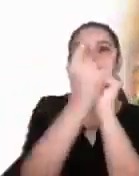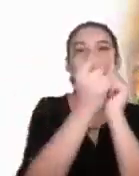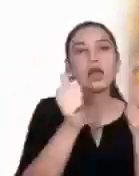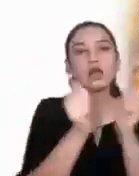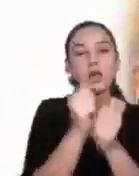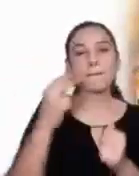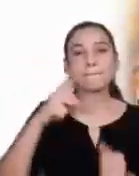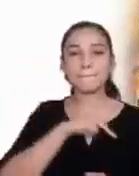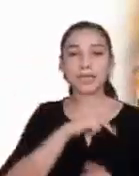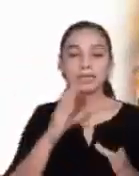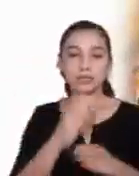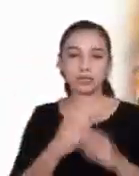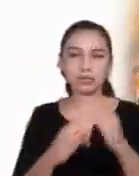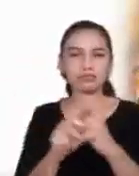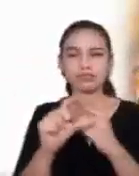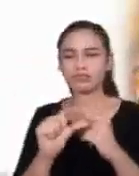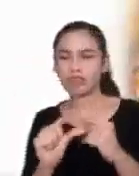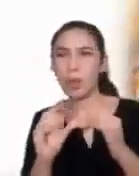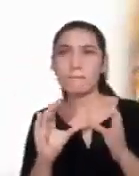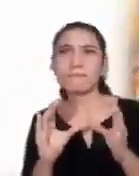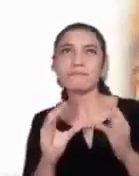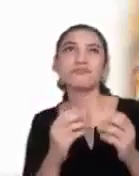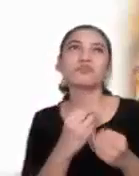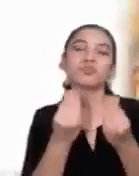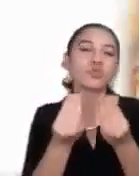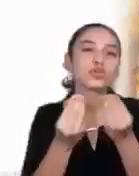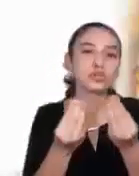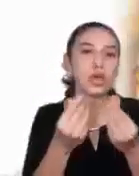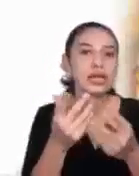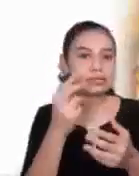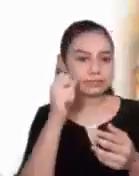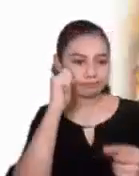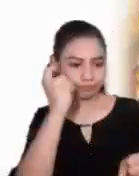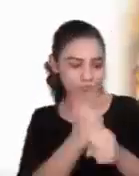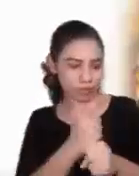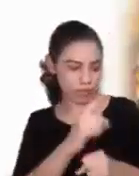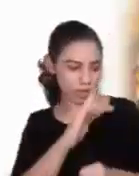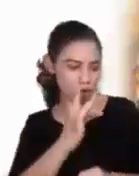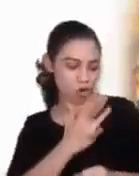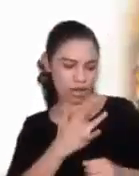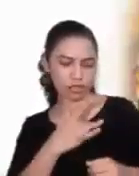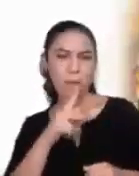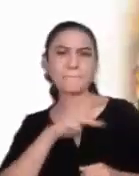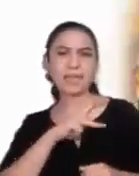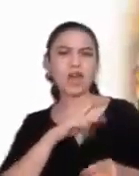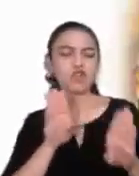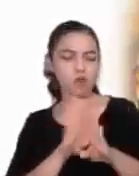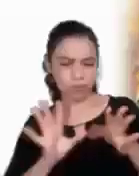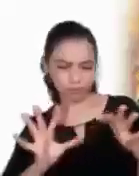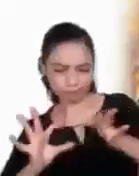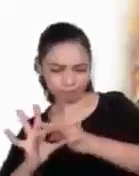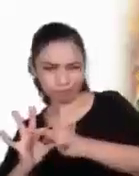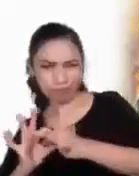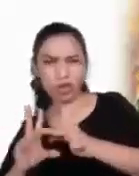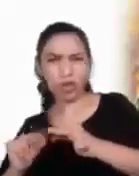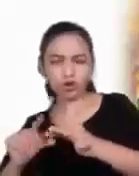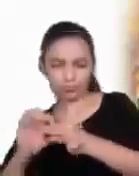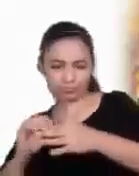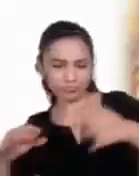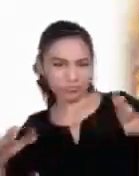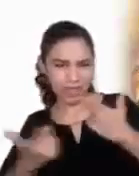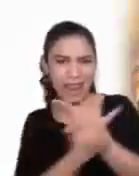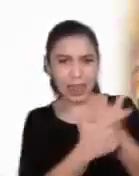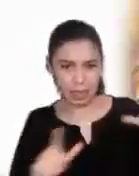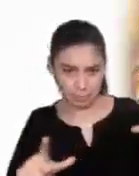y veamos si no nos están atando el corazón. Miremos si nuestra ambición no ha dañado a personas,